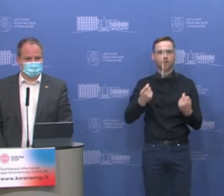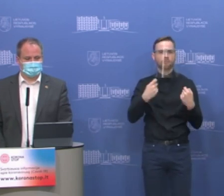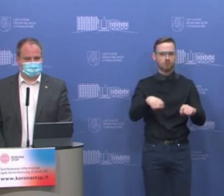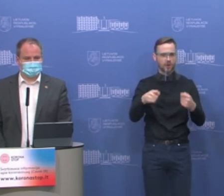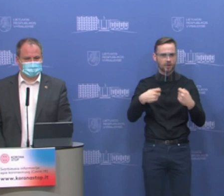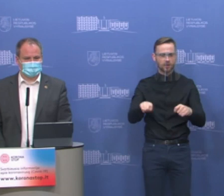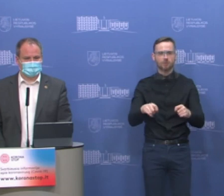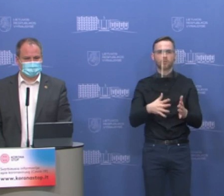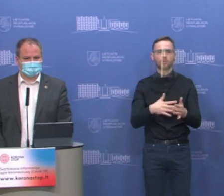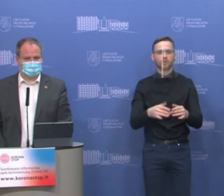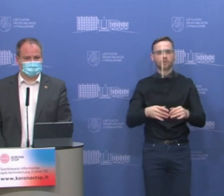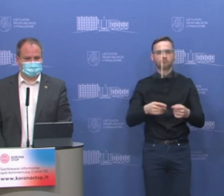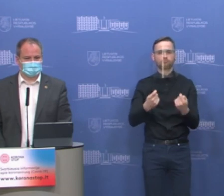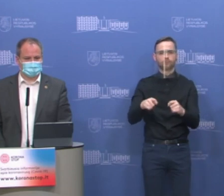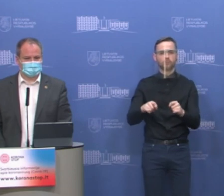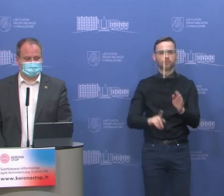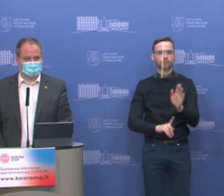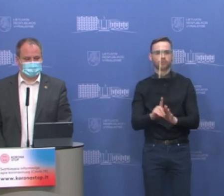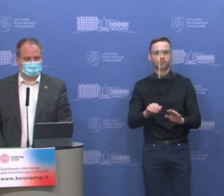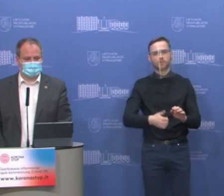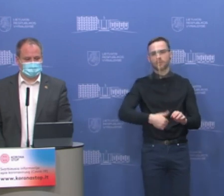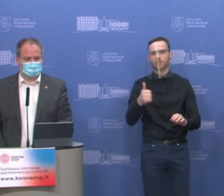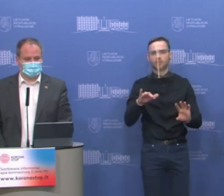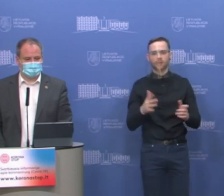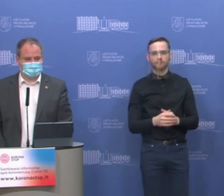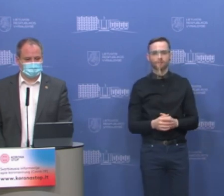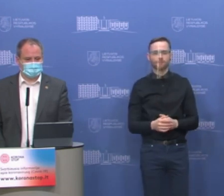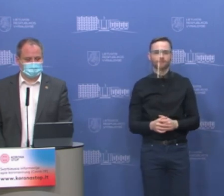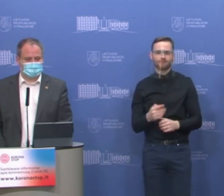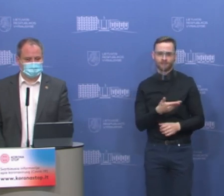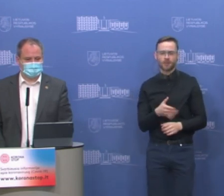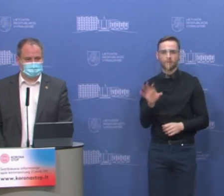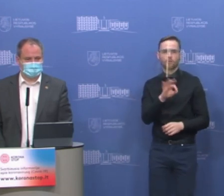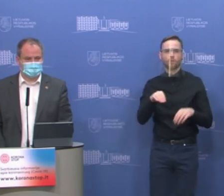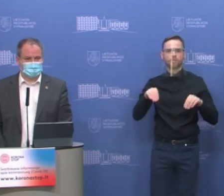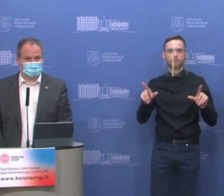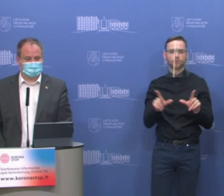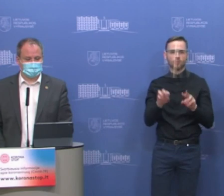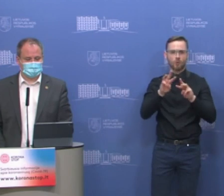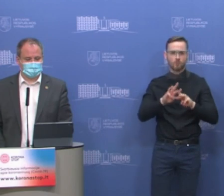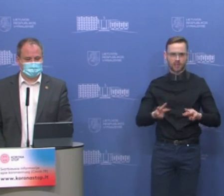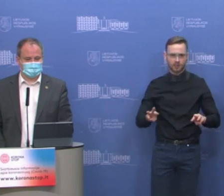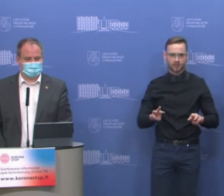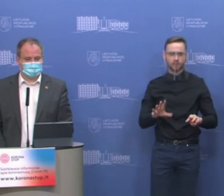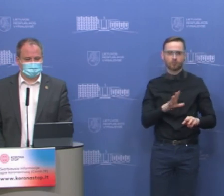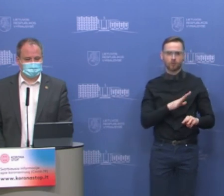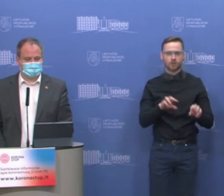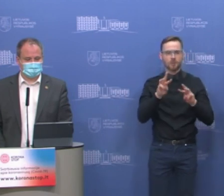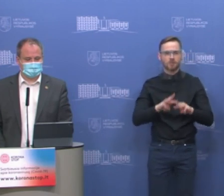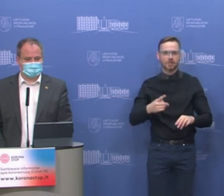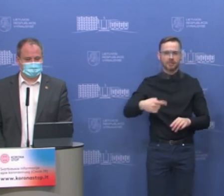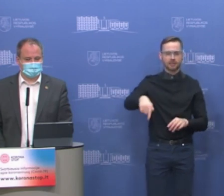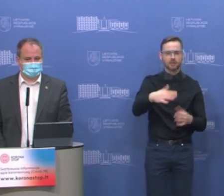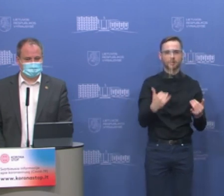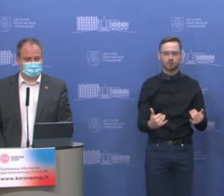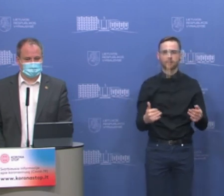pagelbėt tokiem žmonėm? Na, iš esmės dėl Žemės ūkių sektorios, kaip ir minėtas Žemės ūkių ministras ir ministerija, kaip